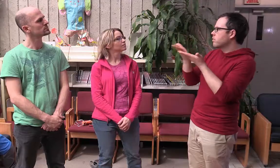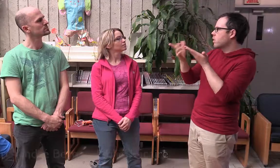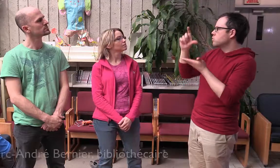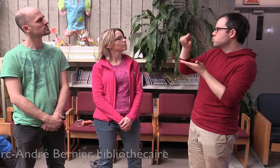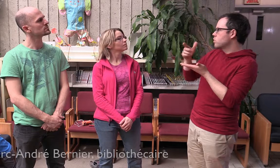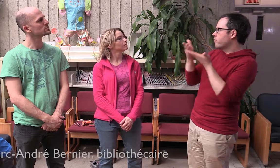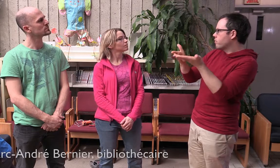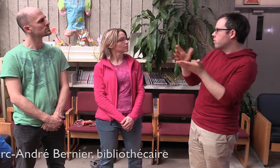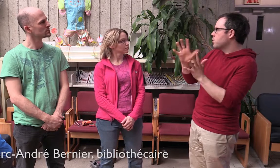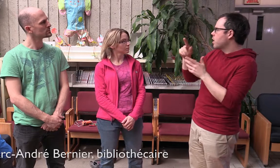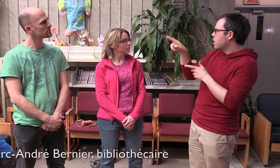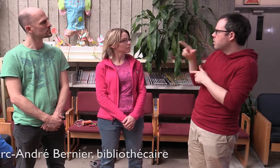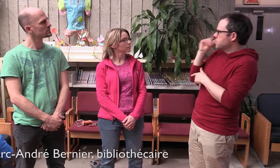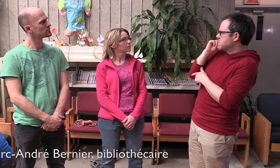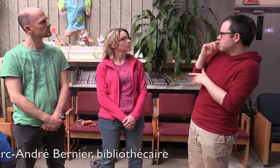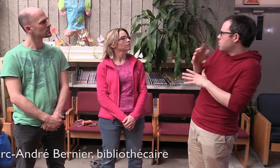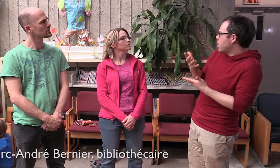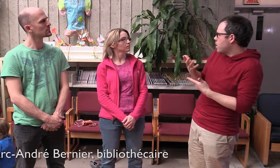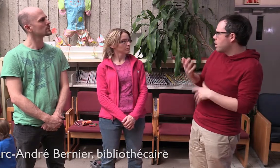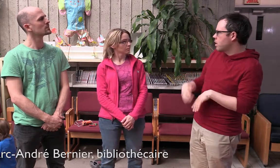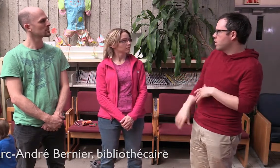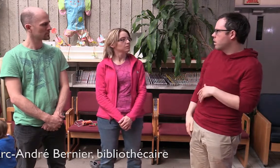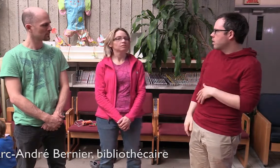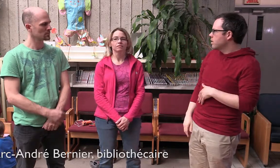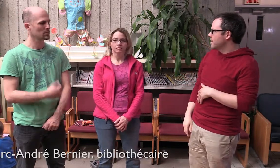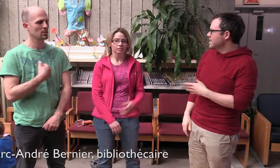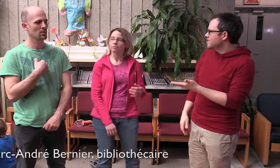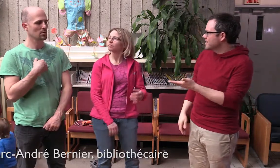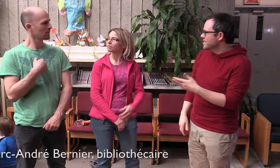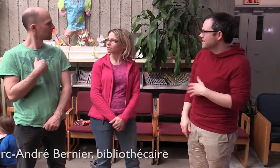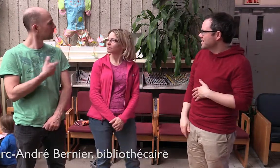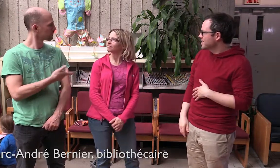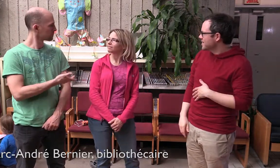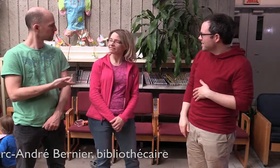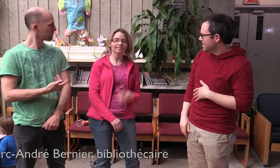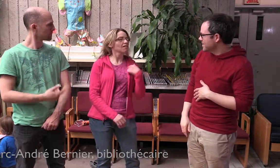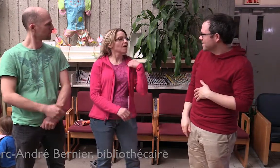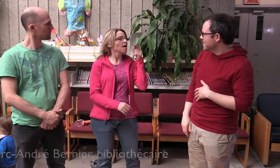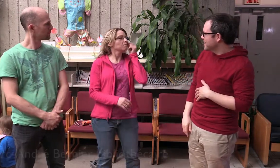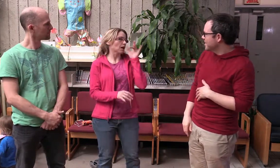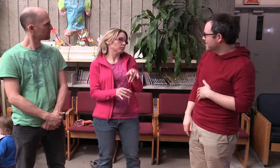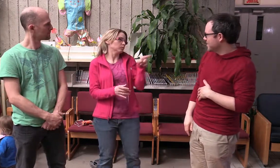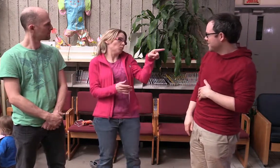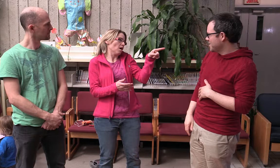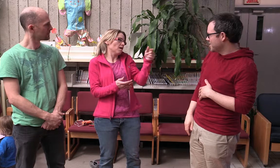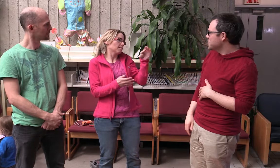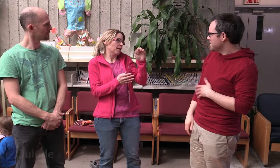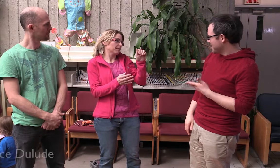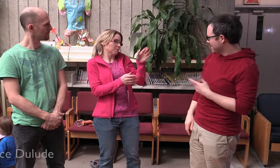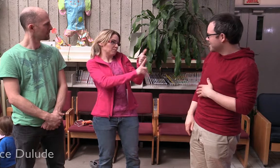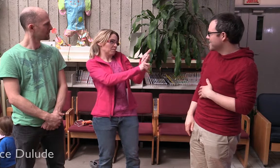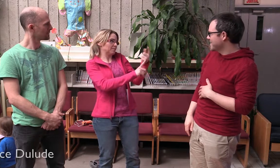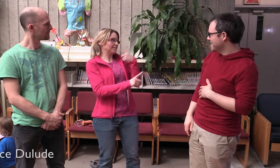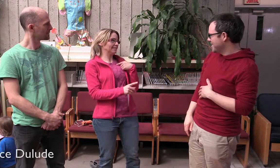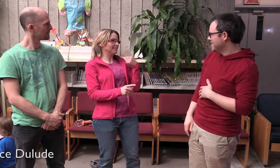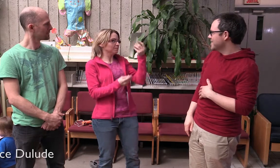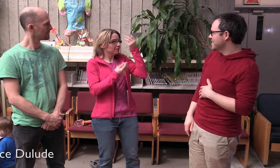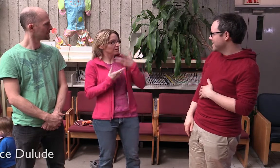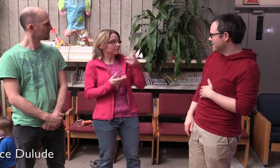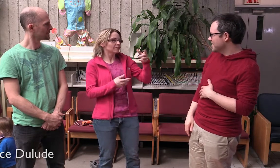avez entendu parler, en fait, qu'il y avait des comptes adaptés à LSQ ici à la bibliothèque? Alice, bien en fait, c'est toi Marc-André qui m'a fait un message.